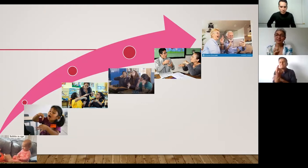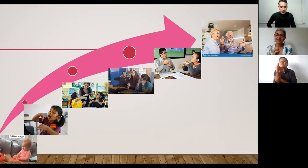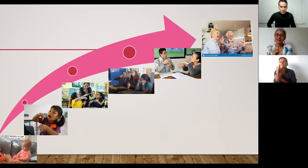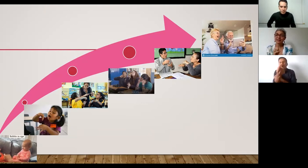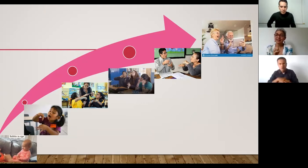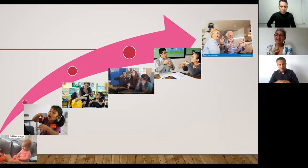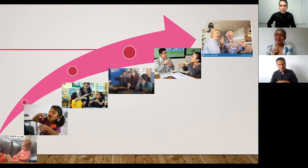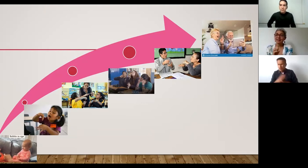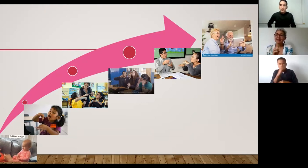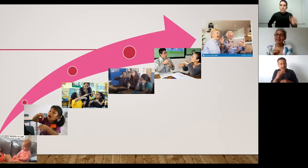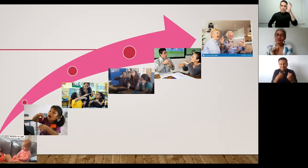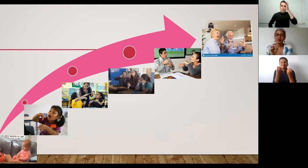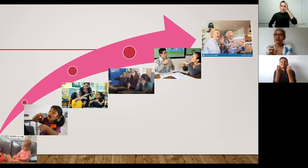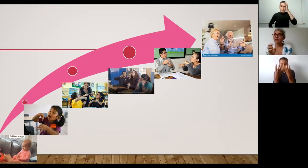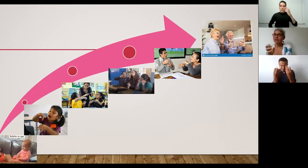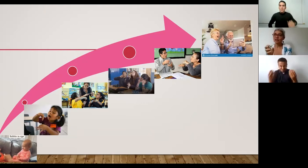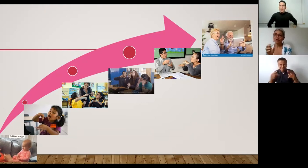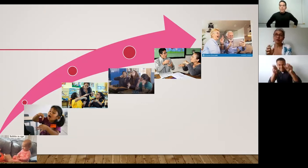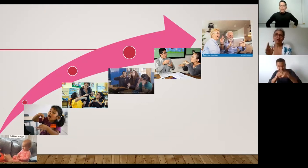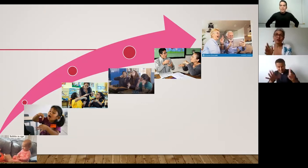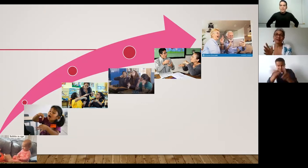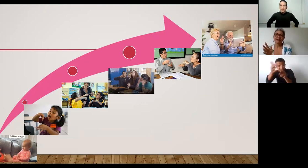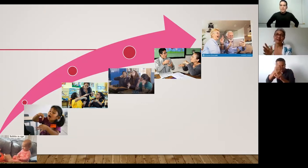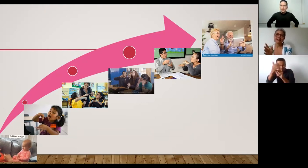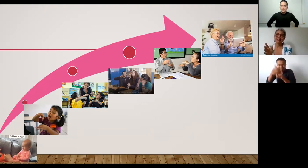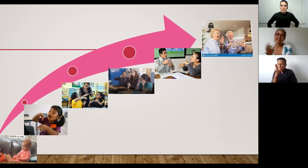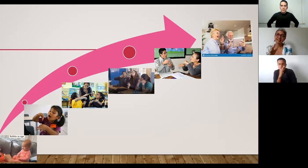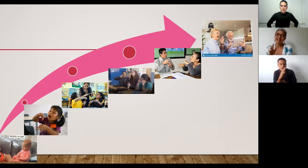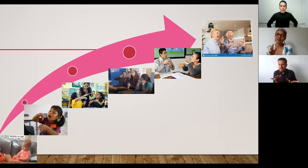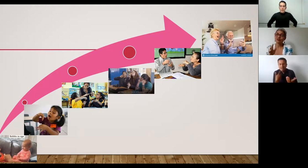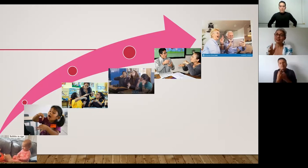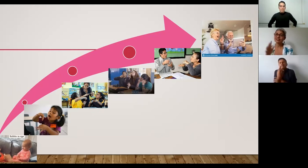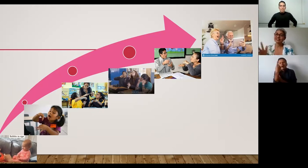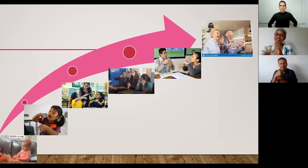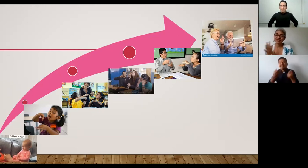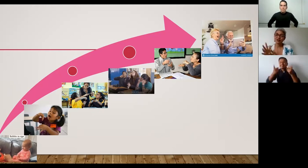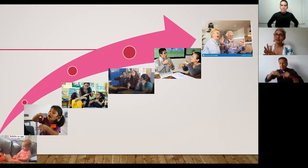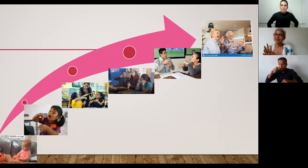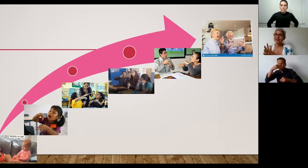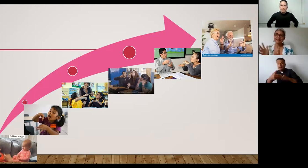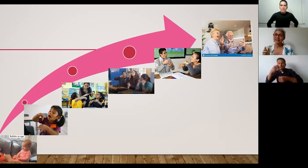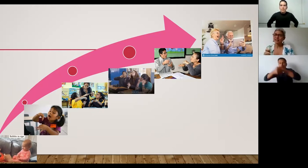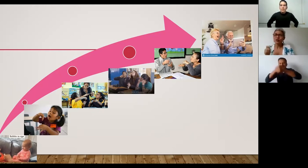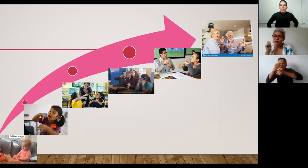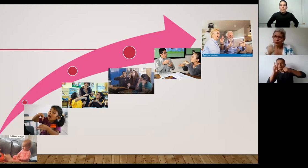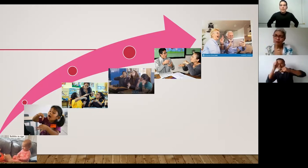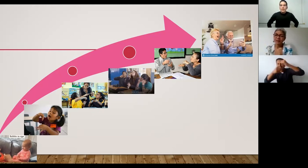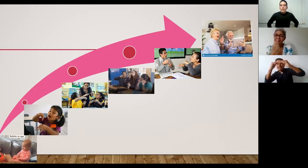escasas y que las fotos de niños menores de 7 años señando en internet son supremamente